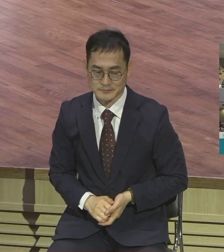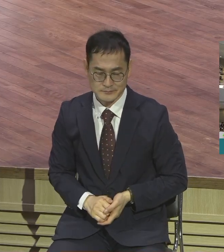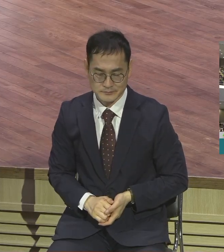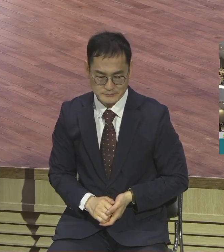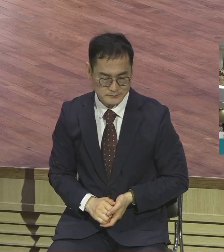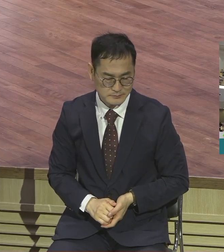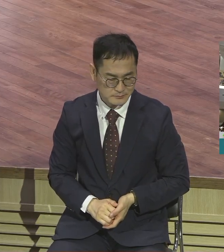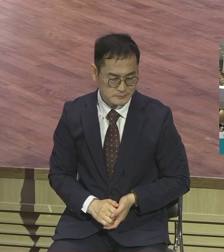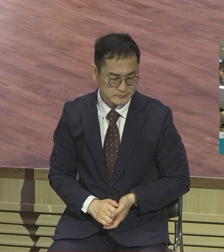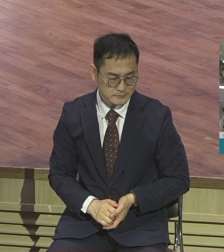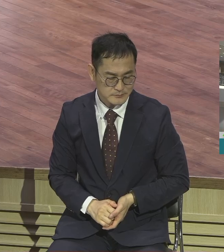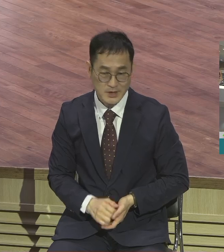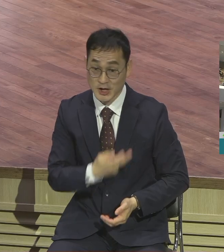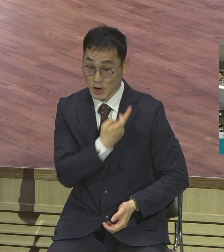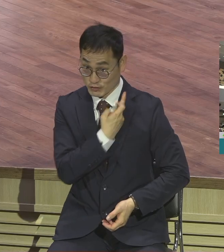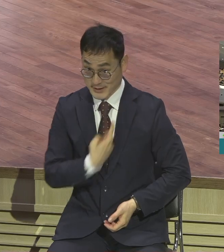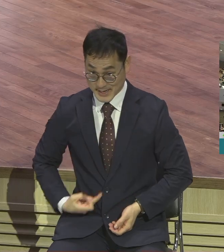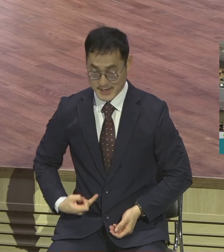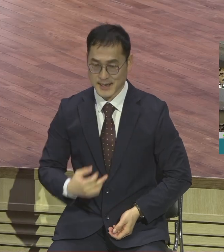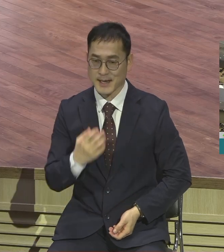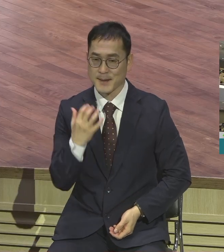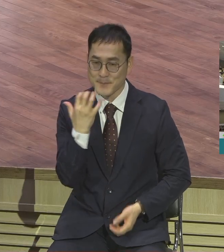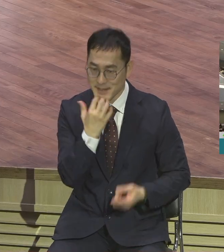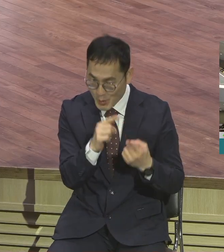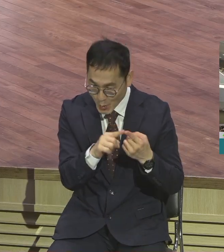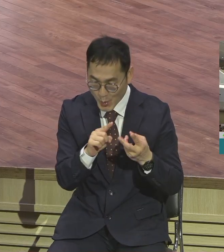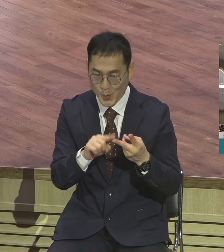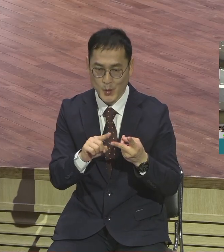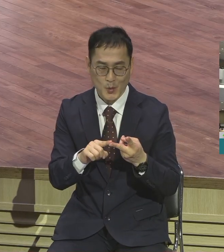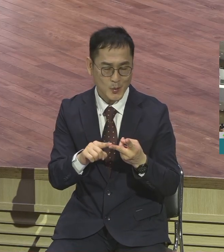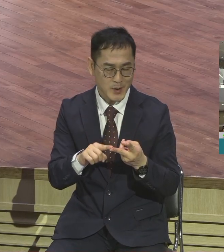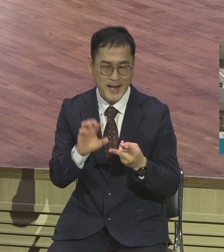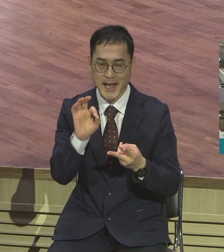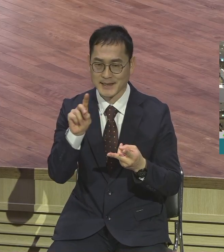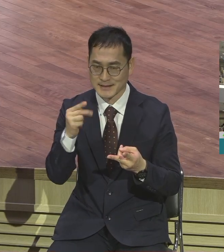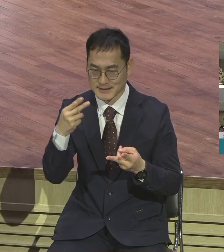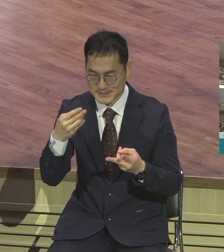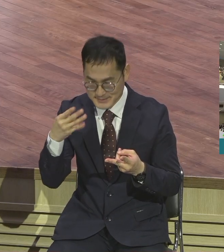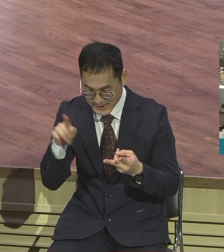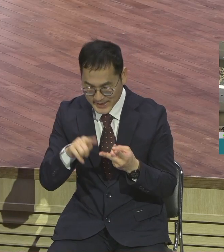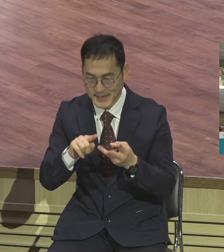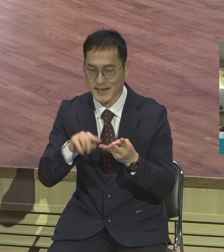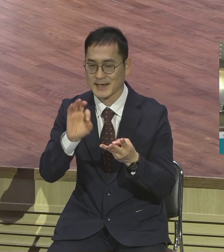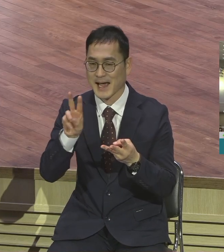시몬을 비롯하여 그의 형제 안드레와 세배대의 아들 야구부와 그의 형제 요한